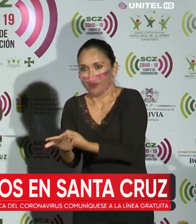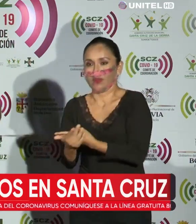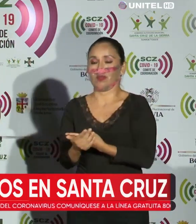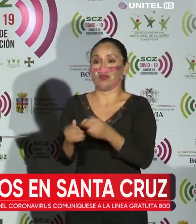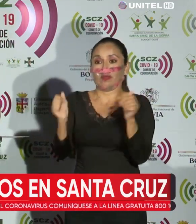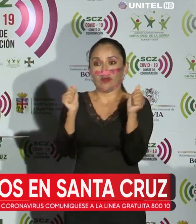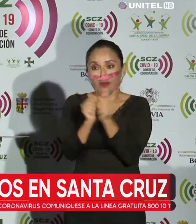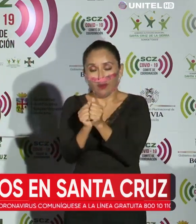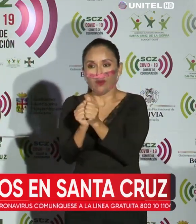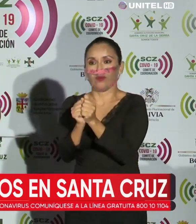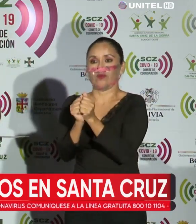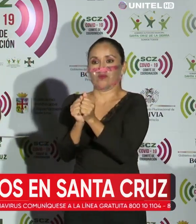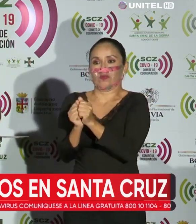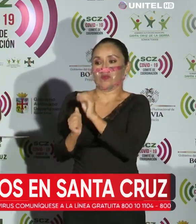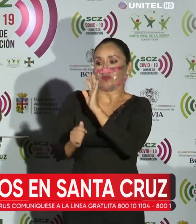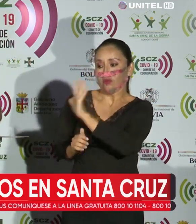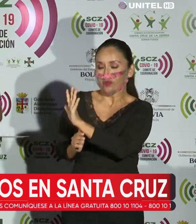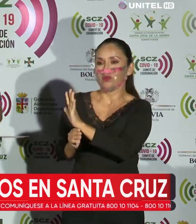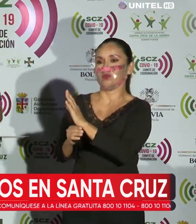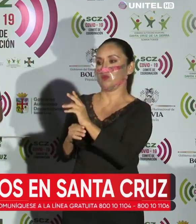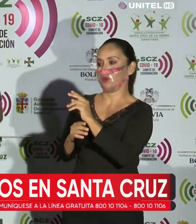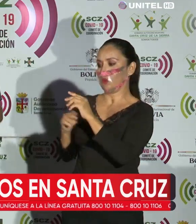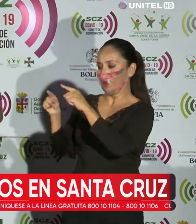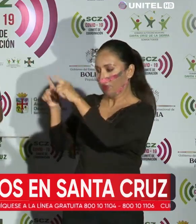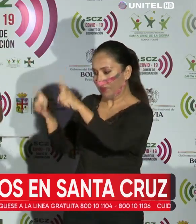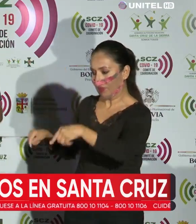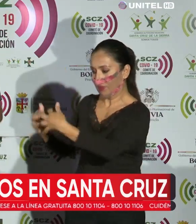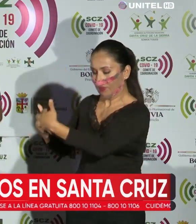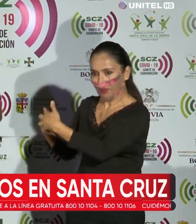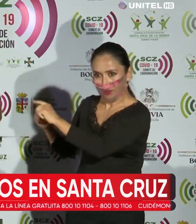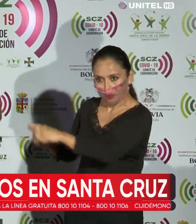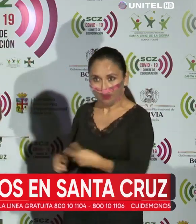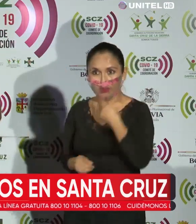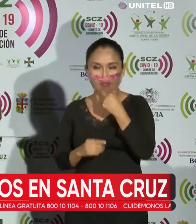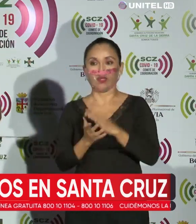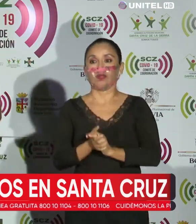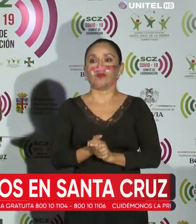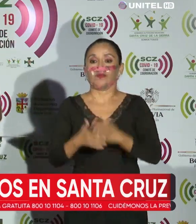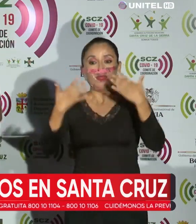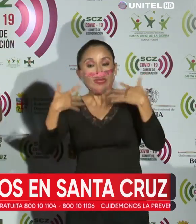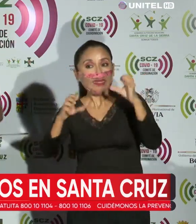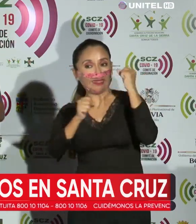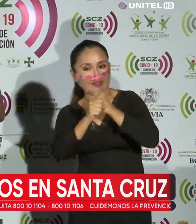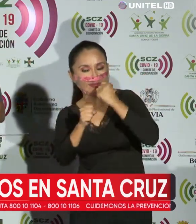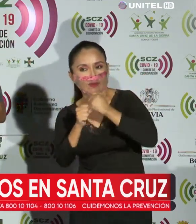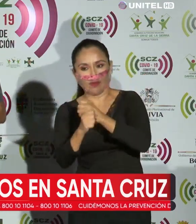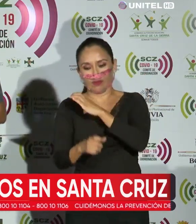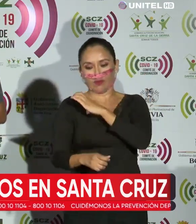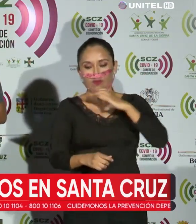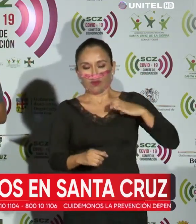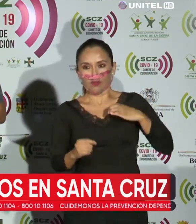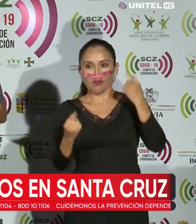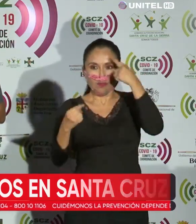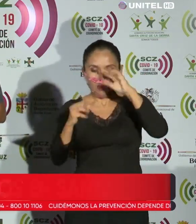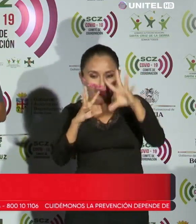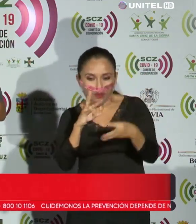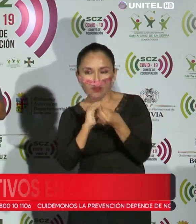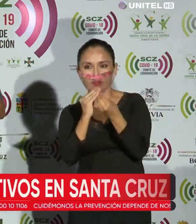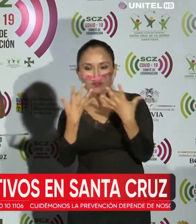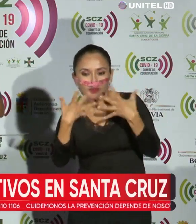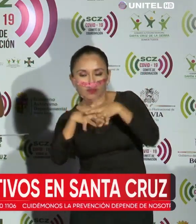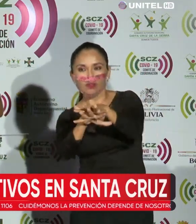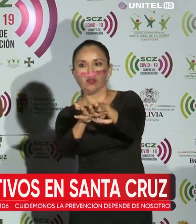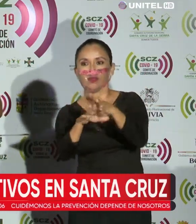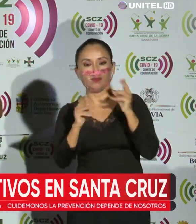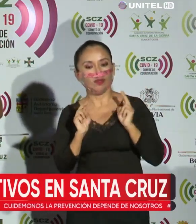con las respectivas UTI. Desde el día de hoy ya está trabajando una comisión de implementación y puesta en